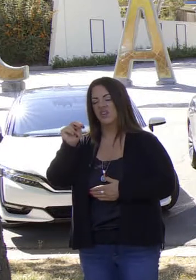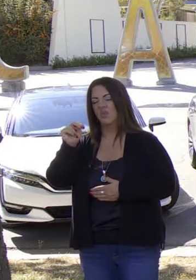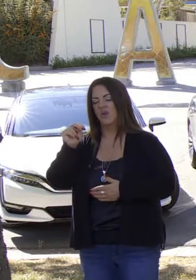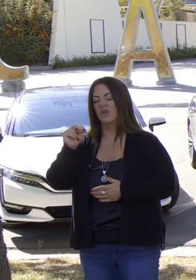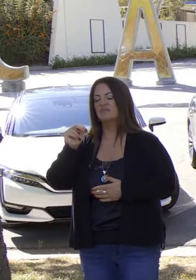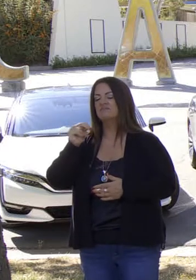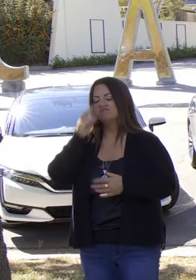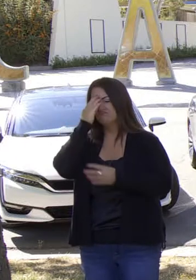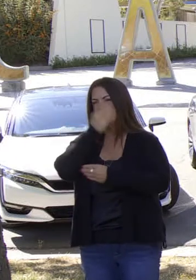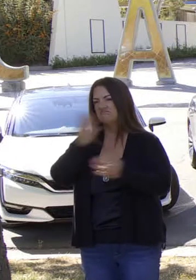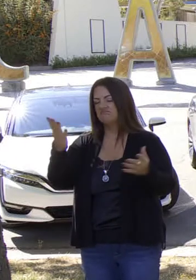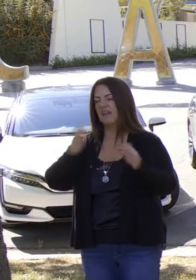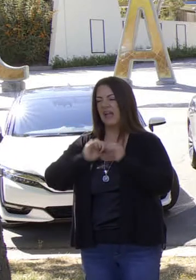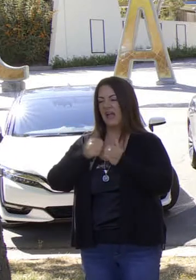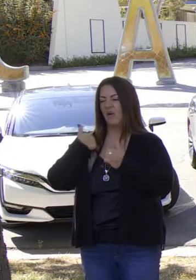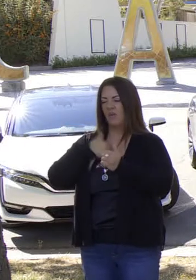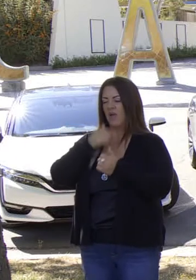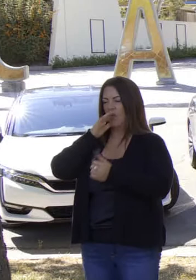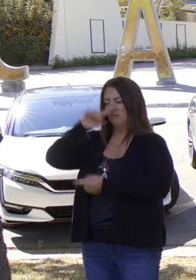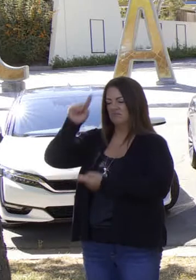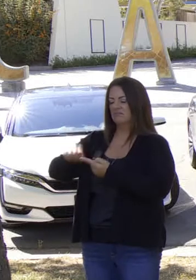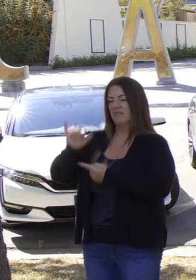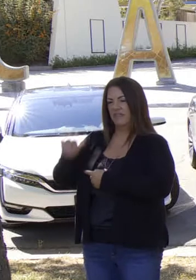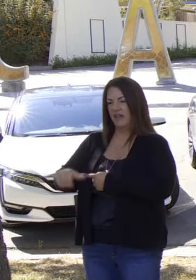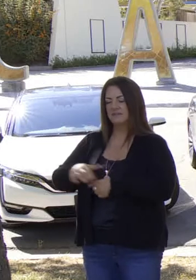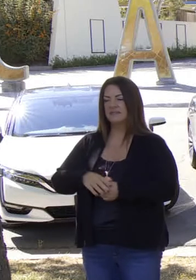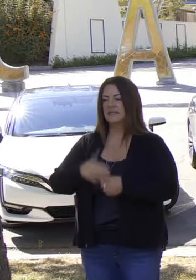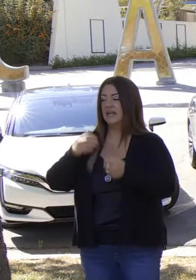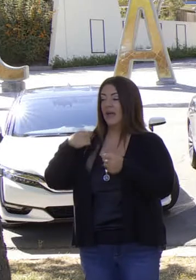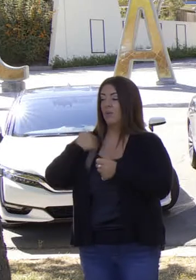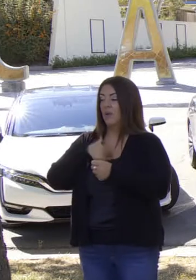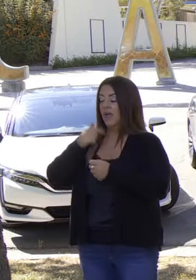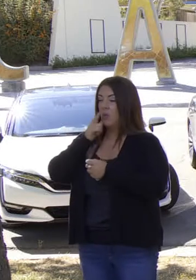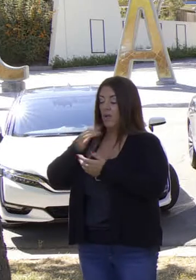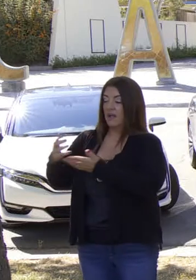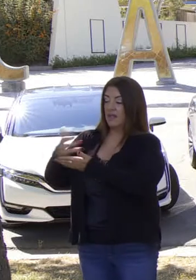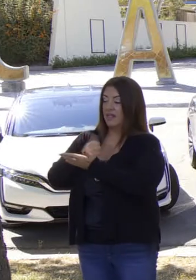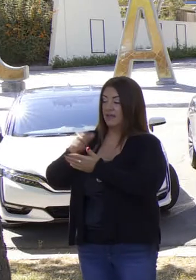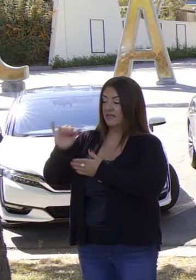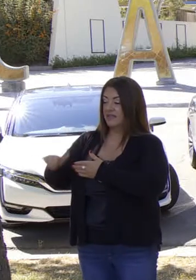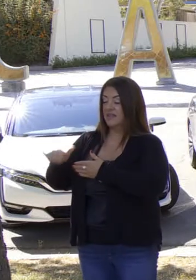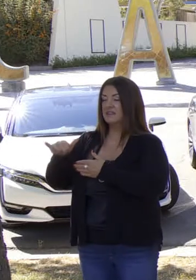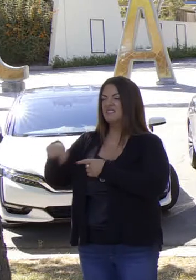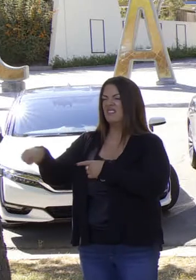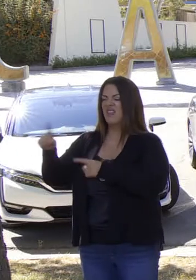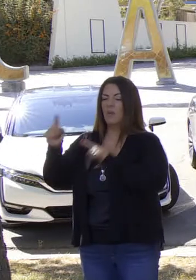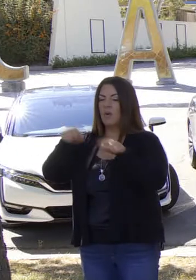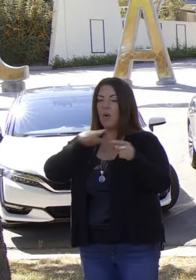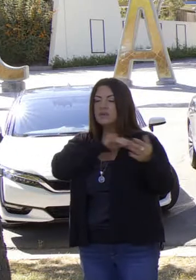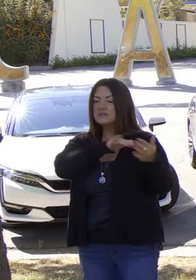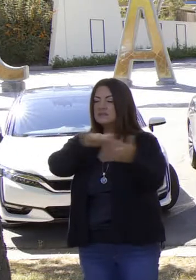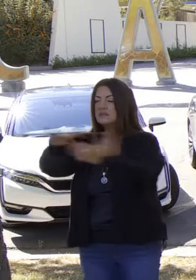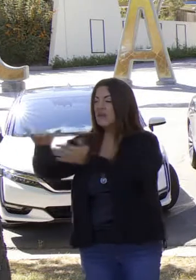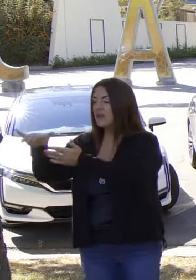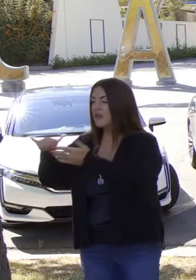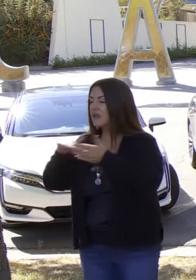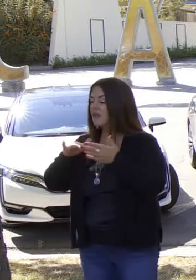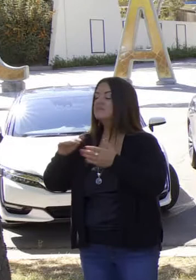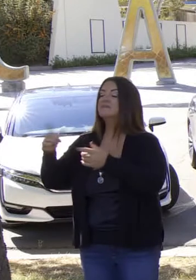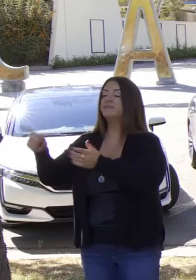nueva sesión legislativa para avanzar esa causa también. Así que todos estos estudios se harán en las próximas semanas y meses.